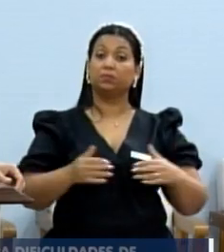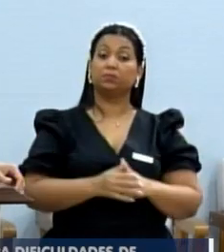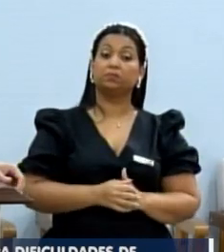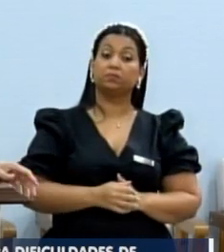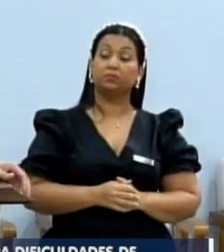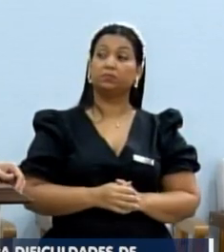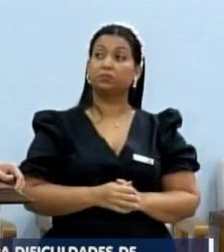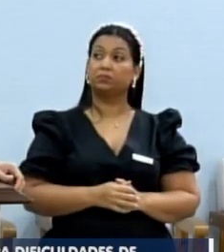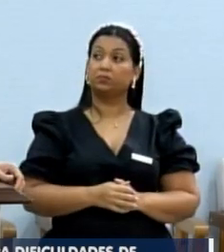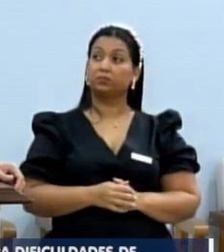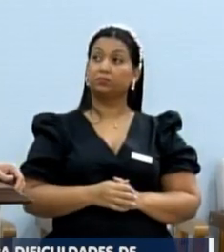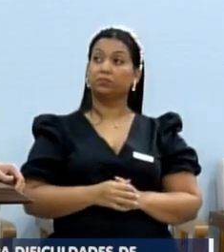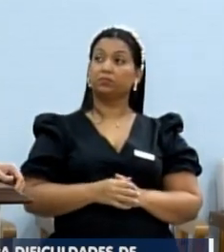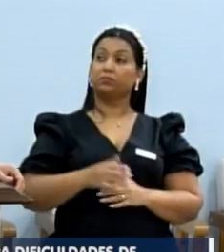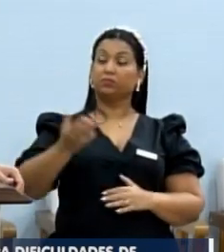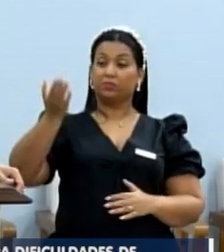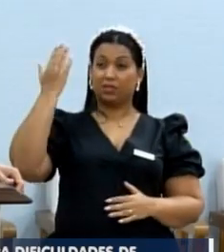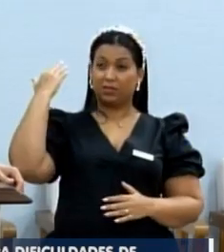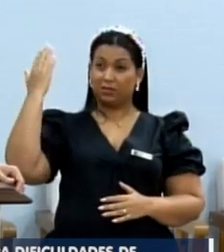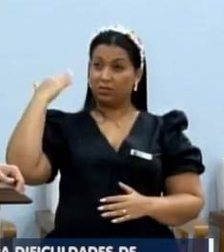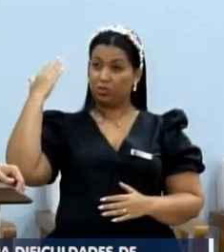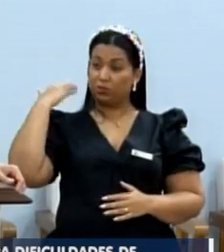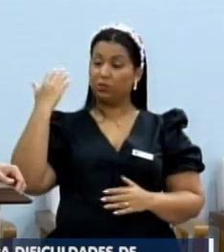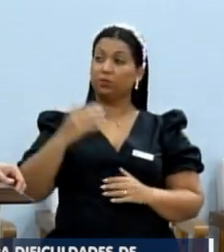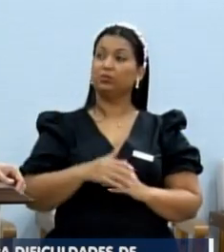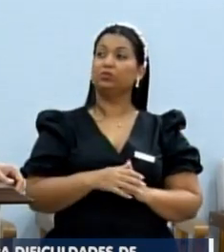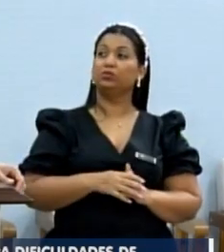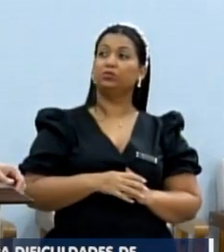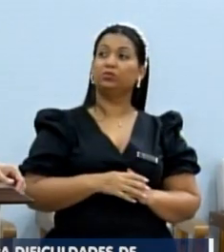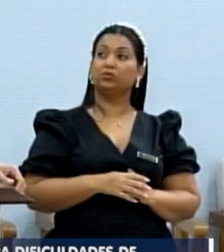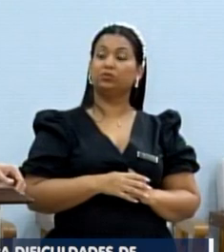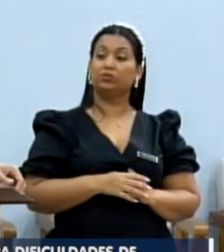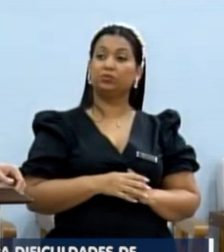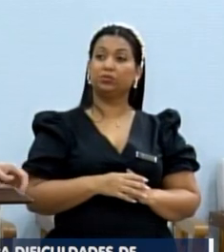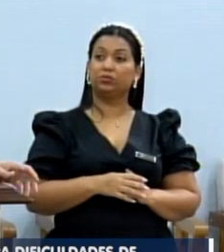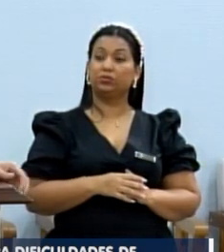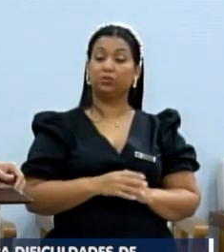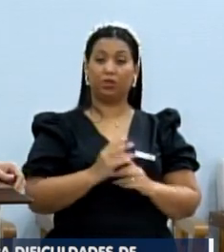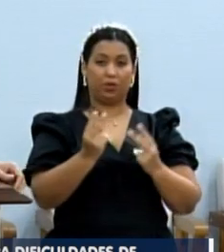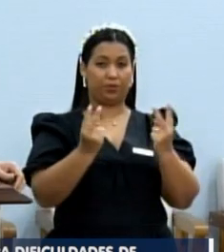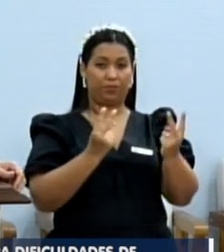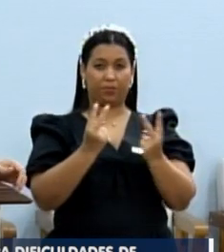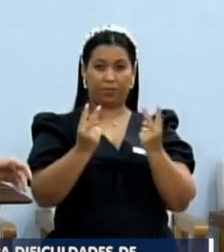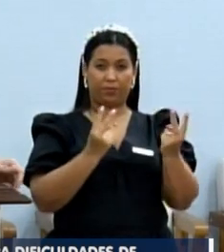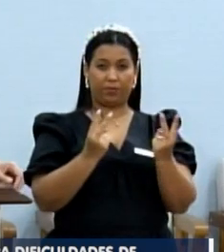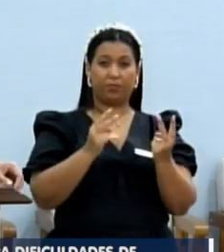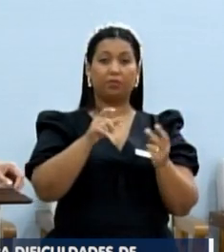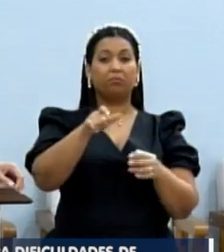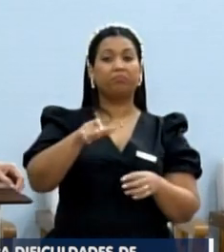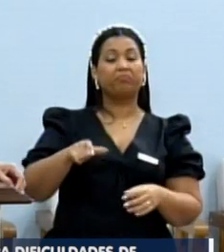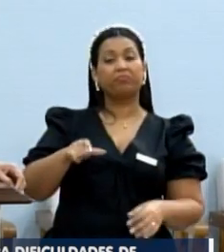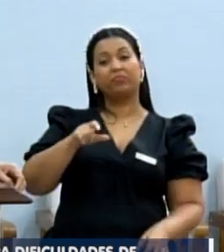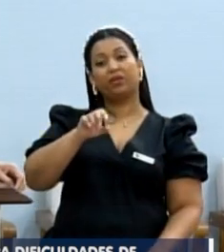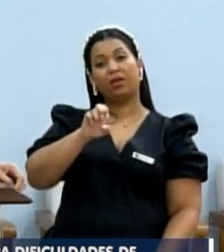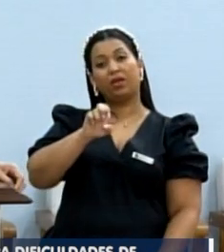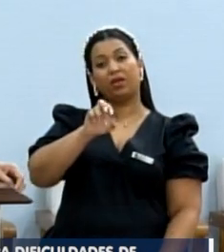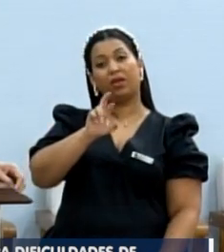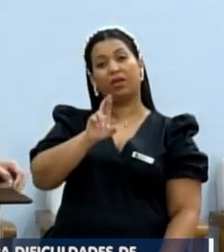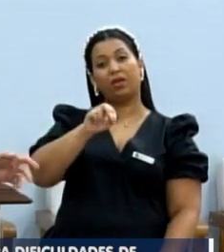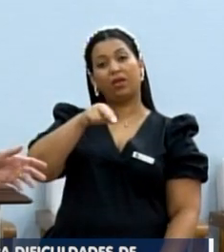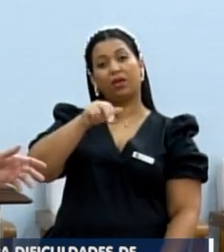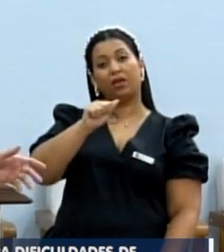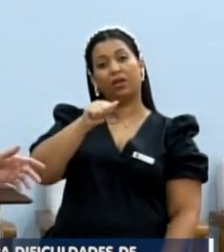Bom, recentemente eu passei ali na Avenida Hernani Pires Domingues e